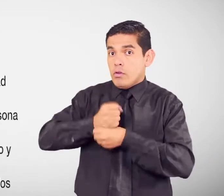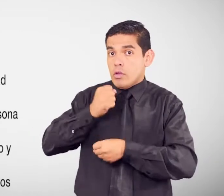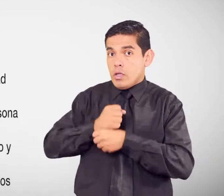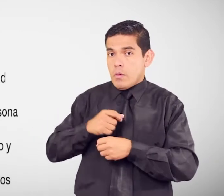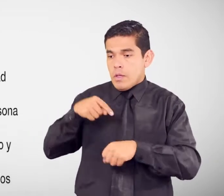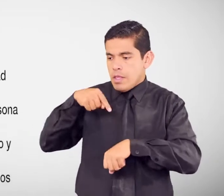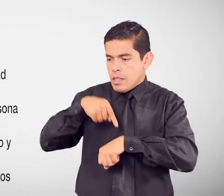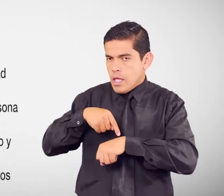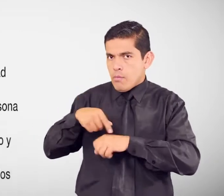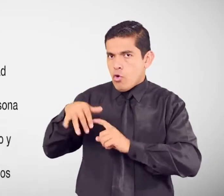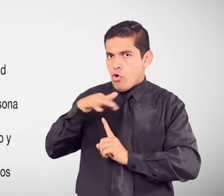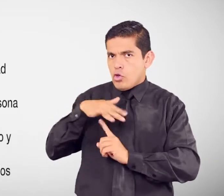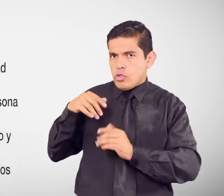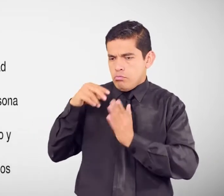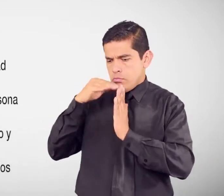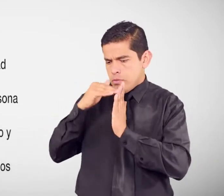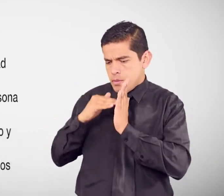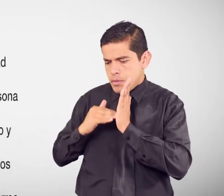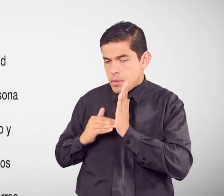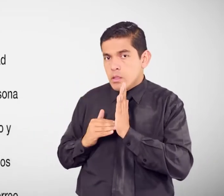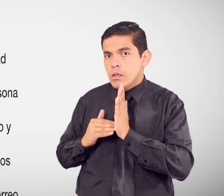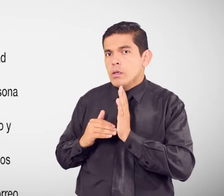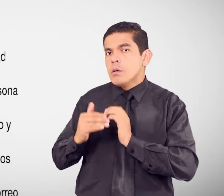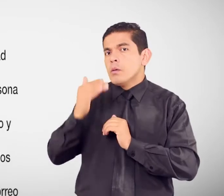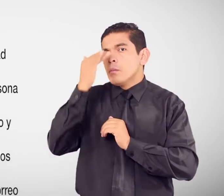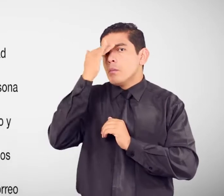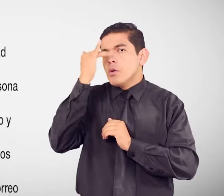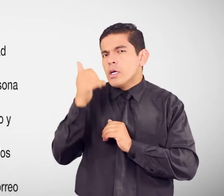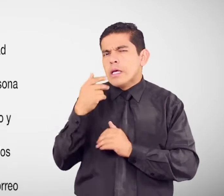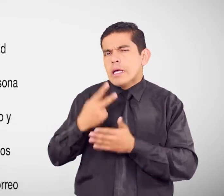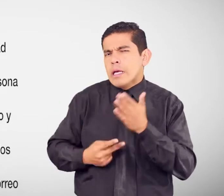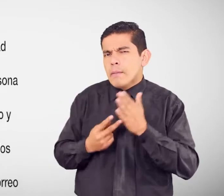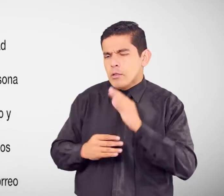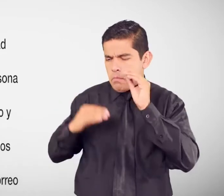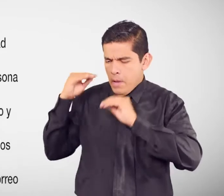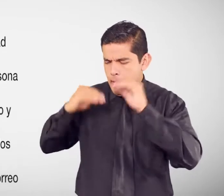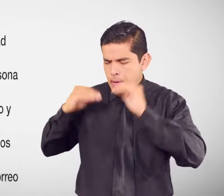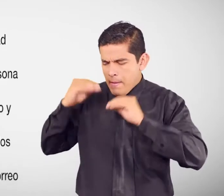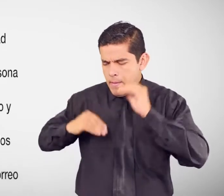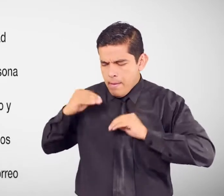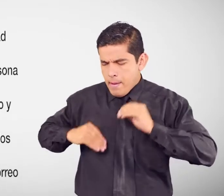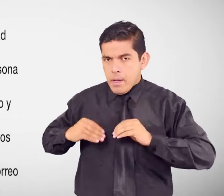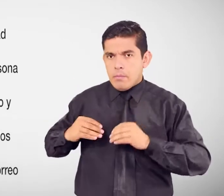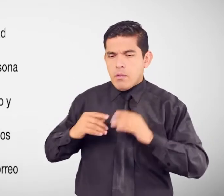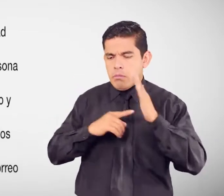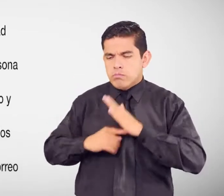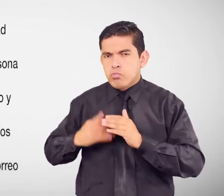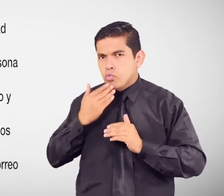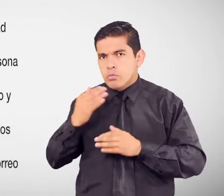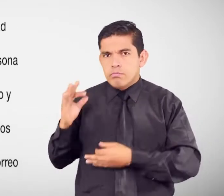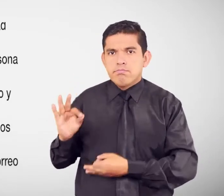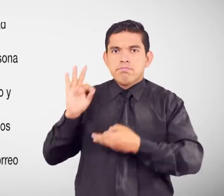Detallar los motivos Y hechos ocurridos Para el despido O la discriminación Dirección Teléfonos de